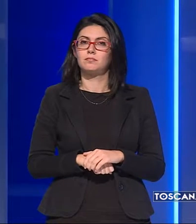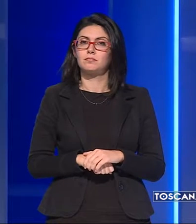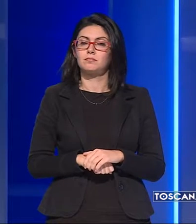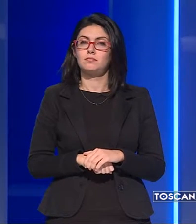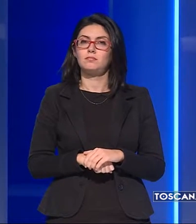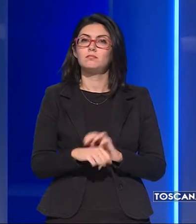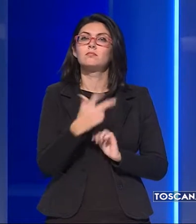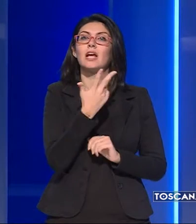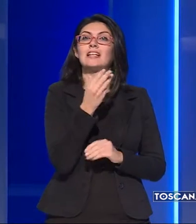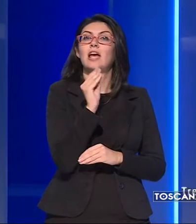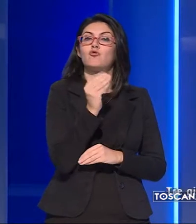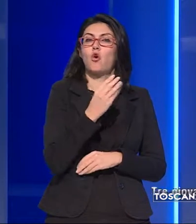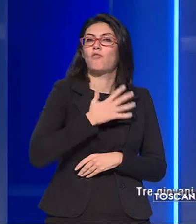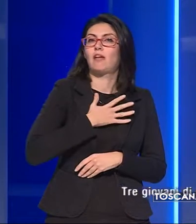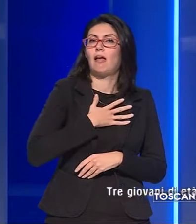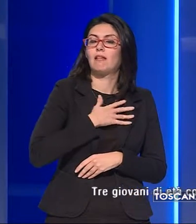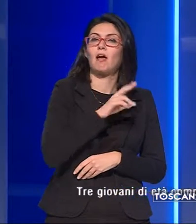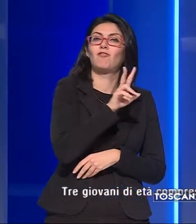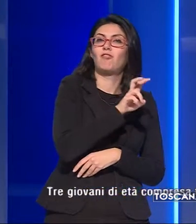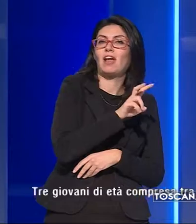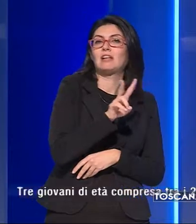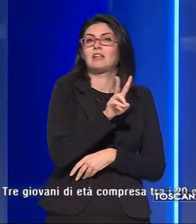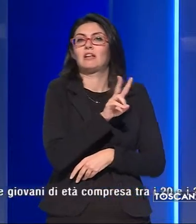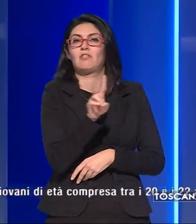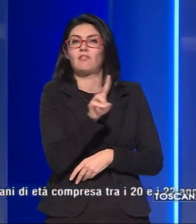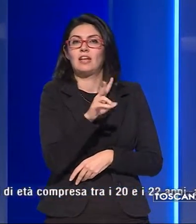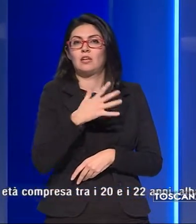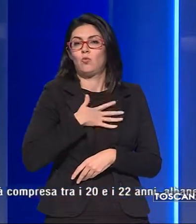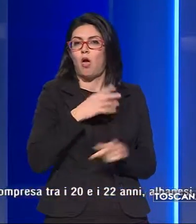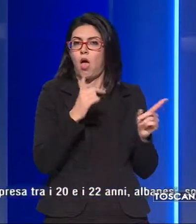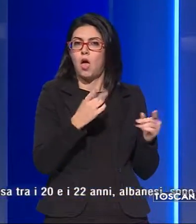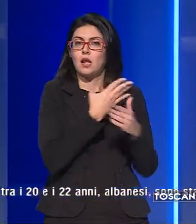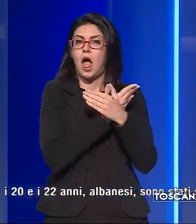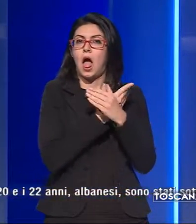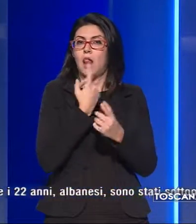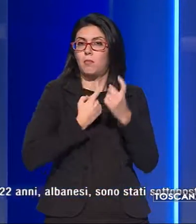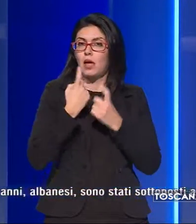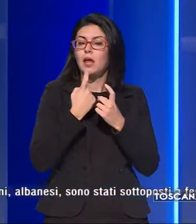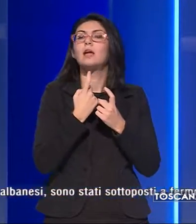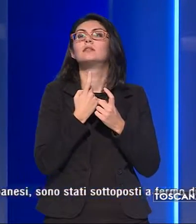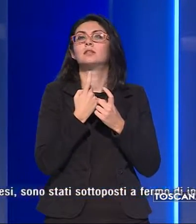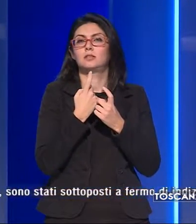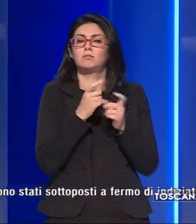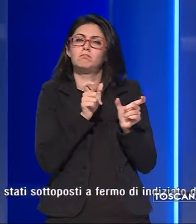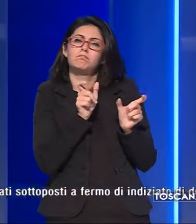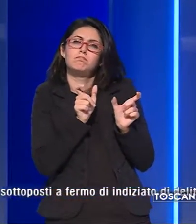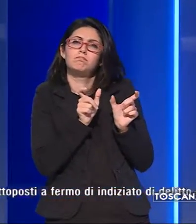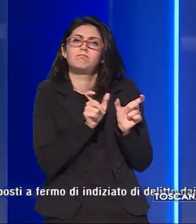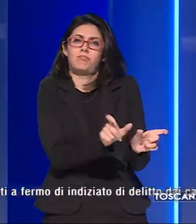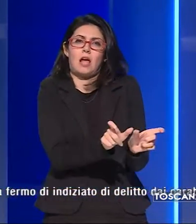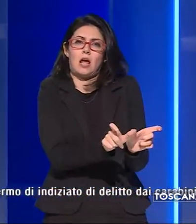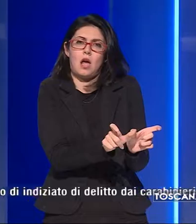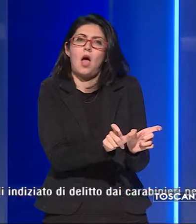Tre giovani di età compresa tra i 20 e i 22 anni albanesi sono stati sottoposti a fermo di